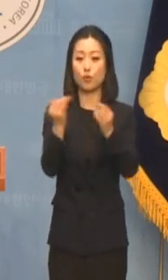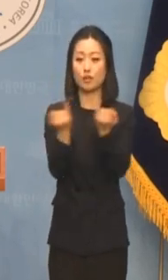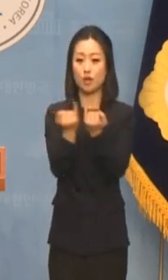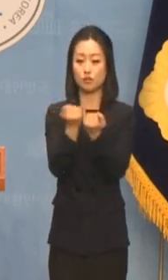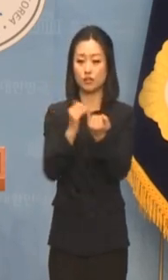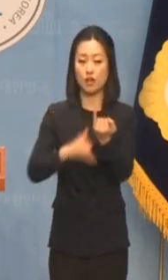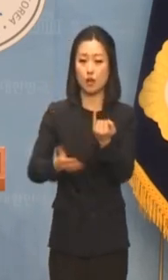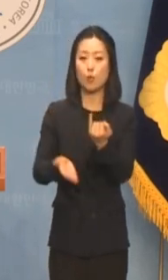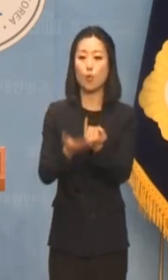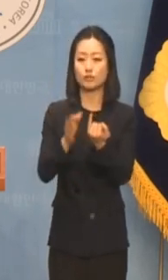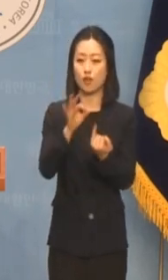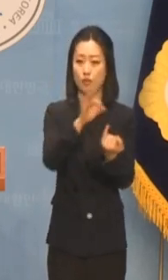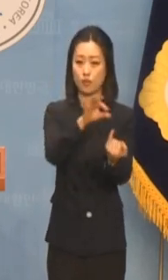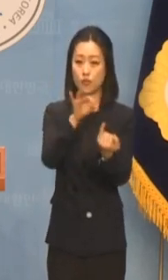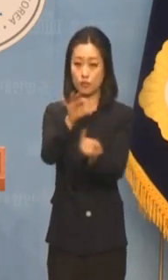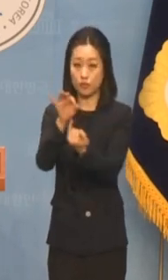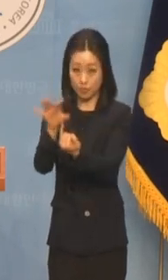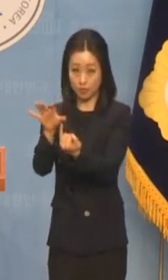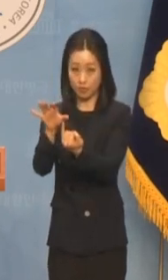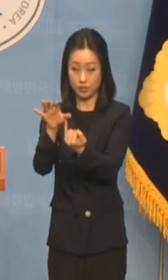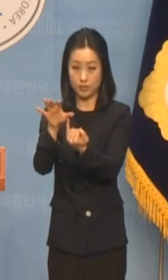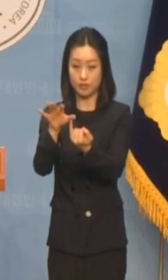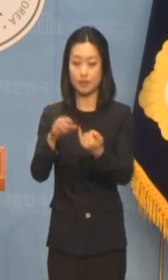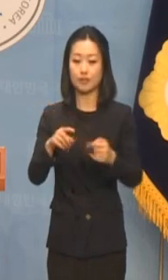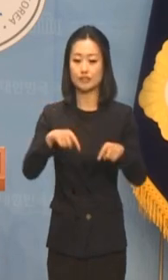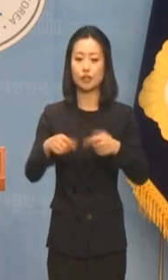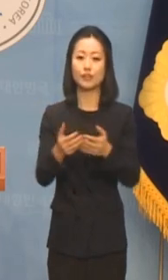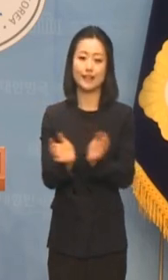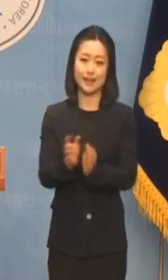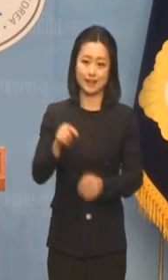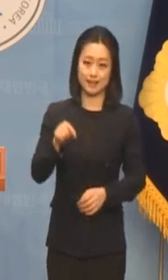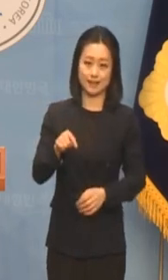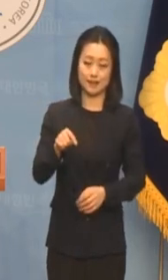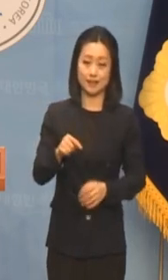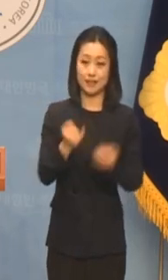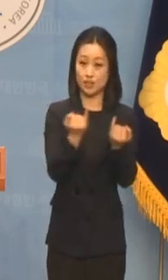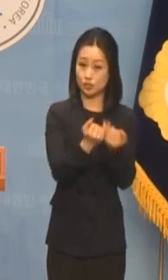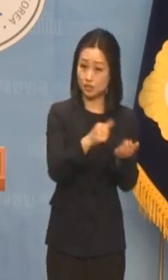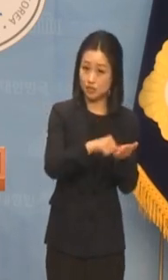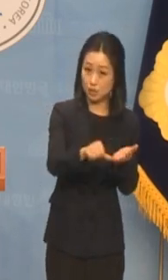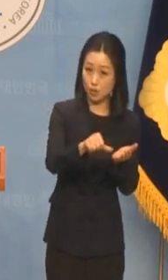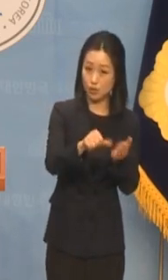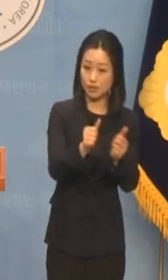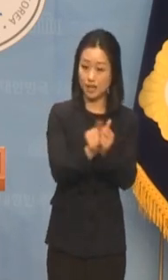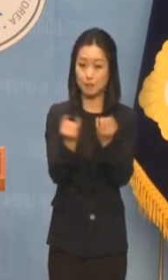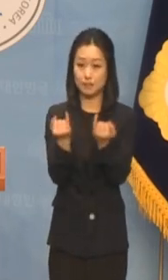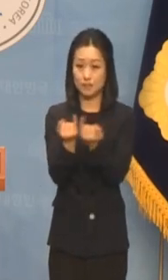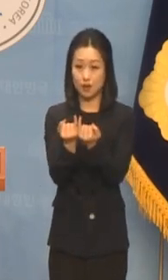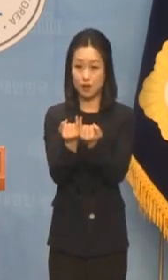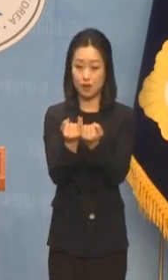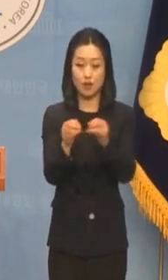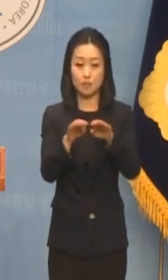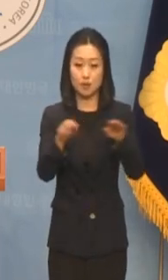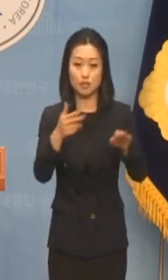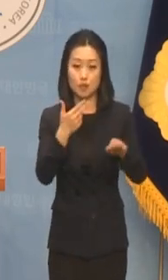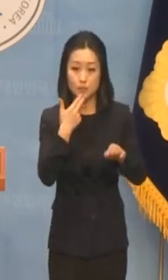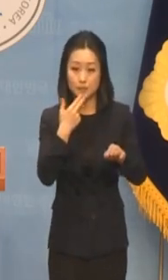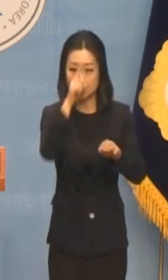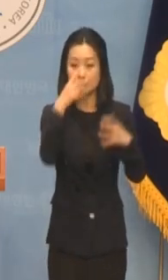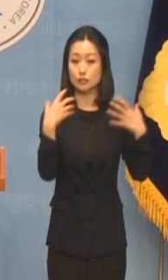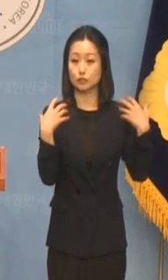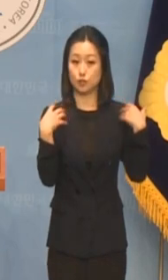정당이기도 합니다 여성을 지우고 성평등을 무력화시키려는 정부의